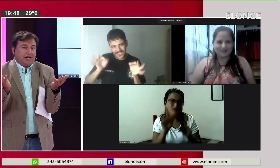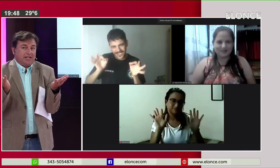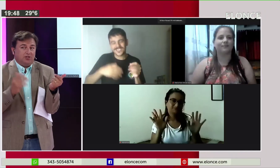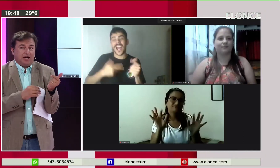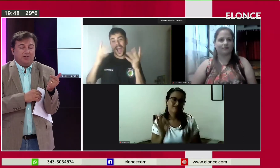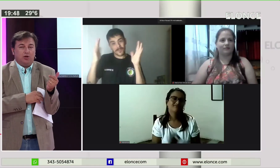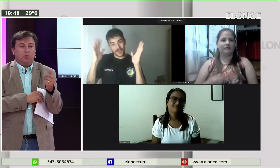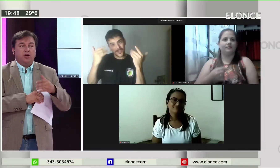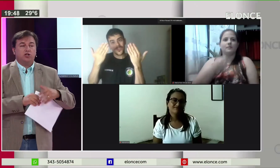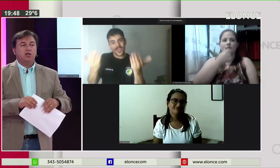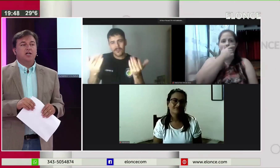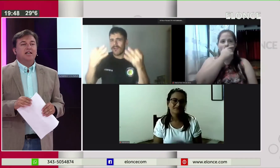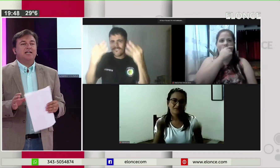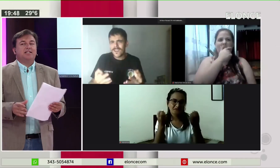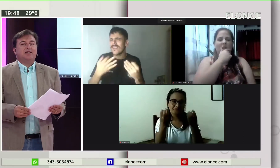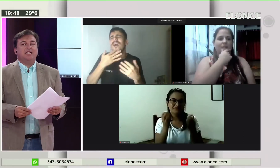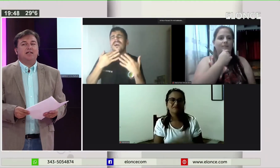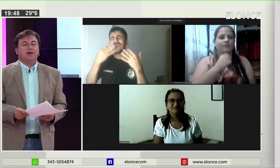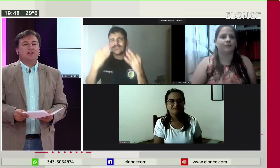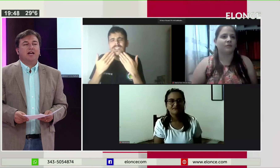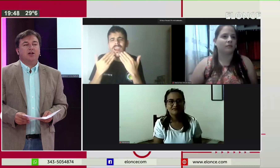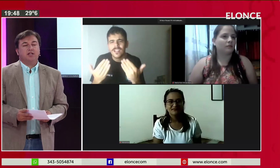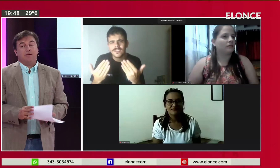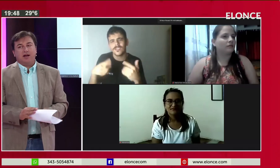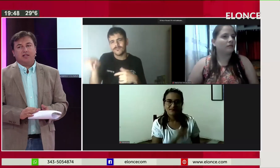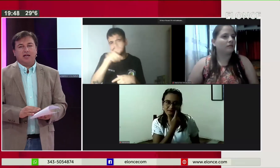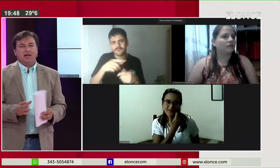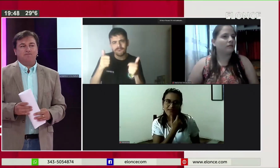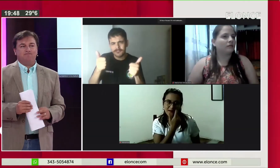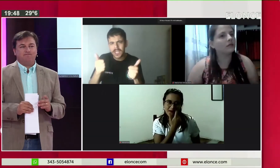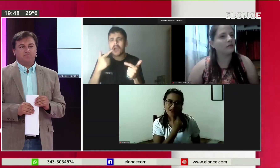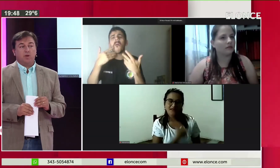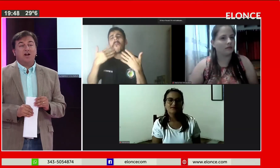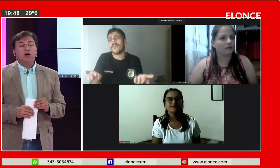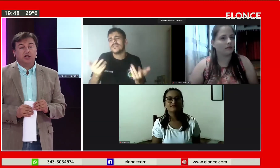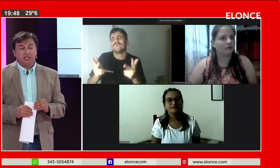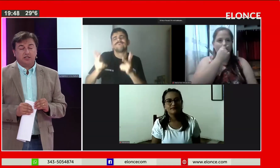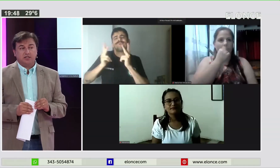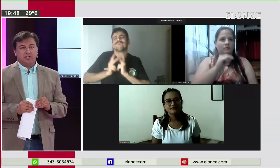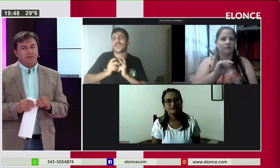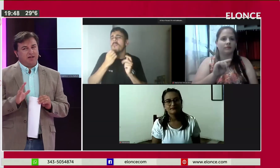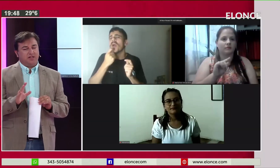agradeciendo realmente lo buenos que son. Y que me digan, no sé, a ver, buenas noches. Es más difícil.